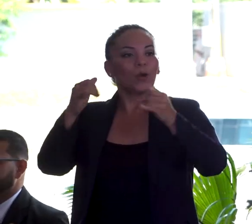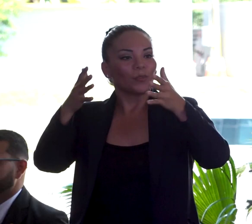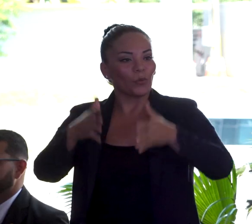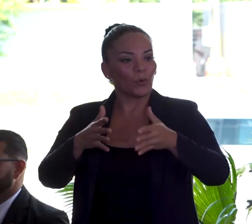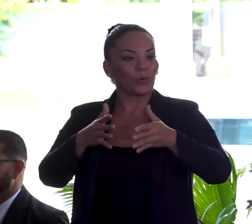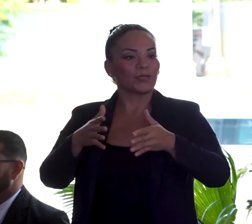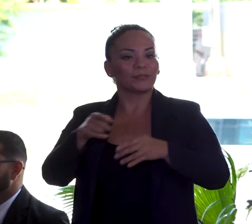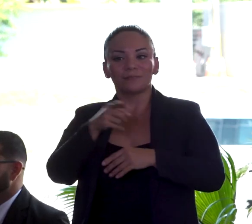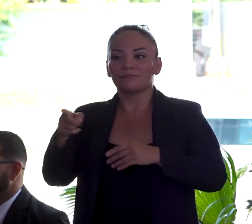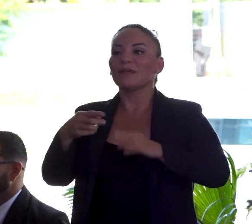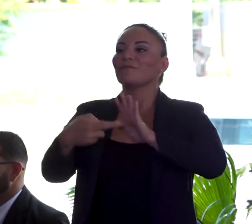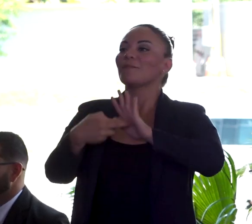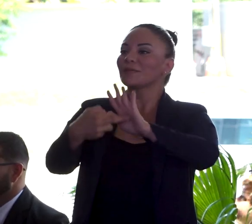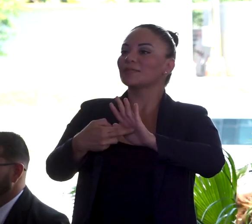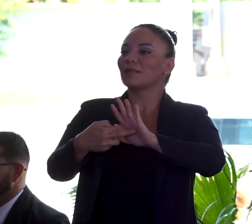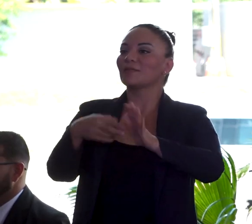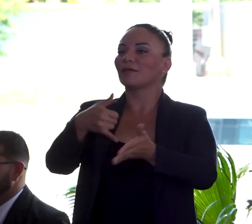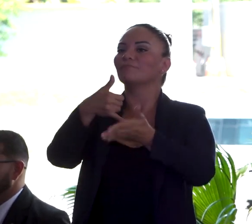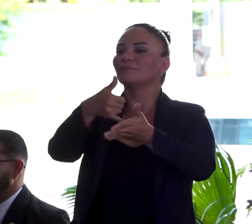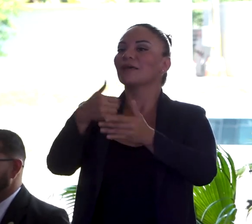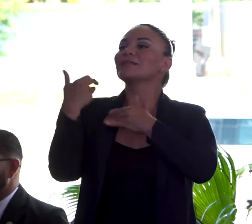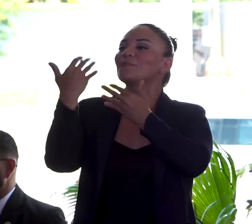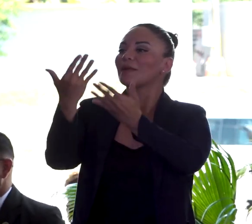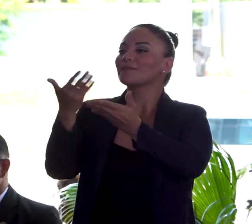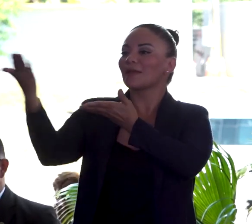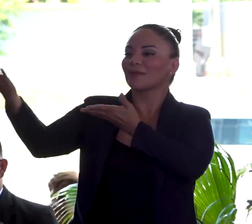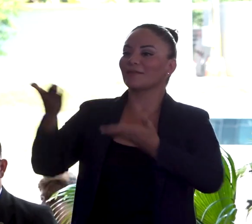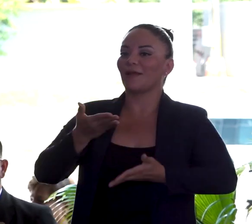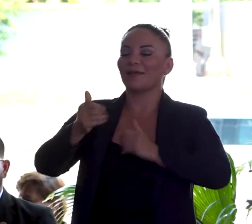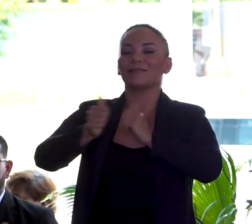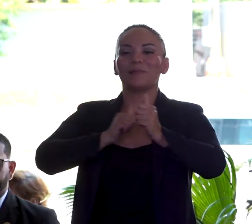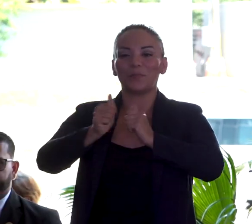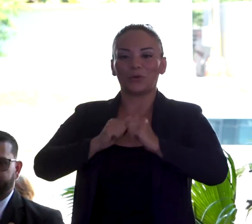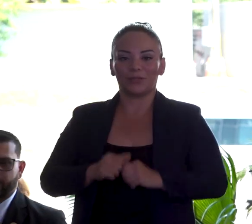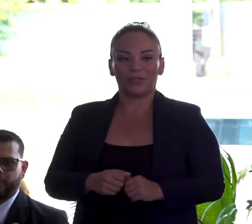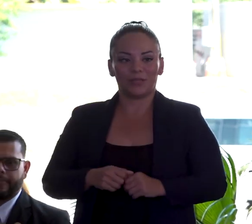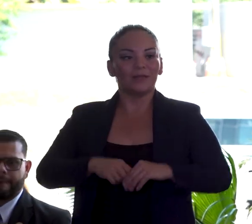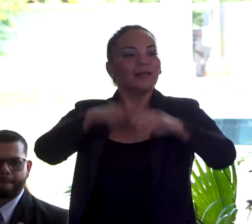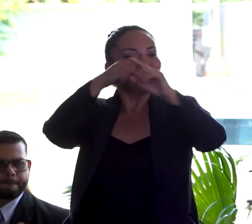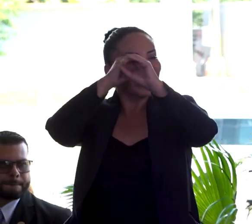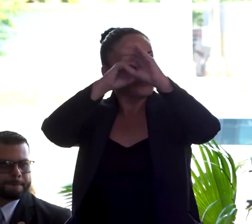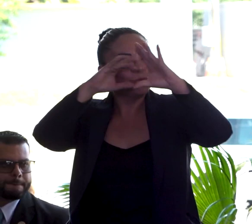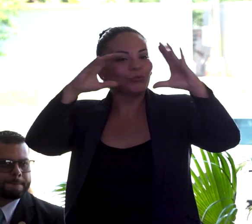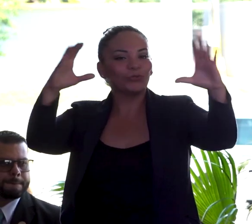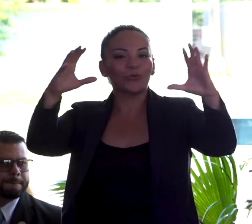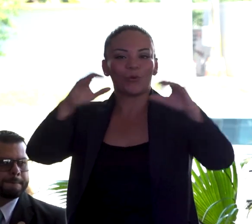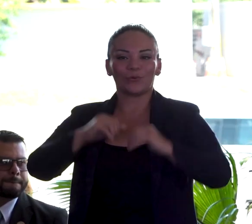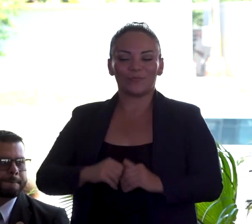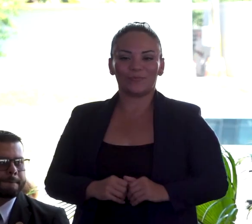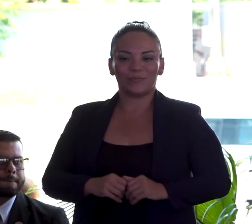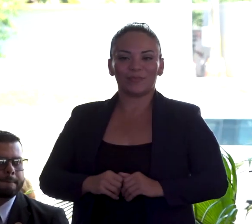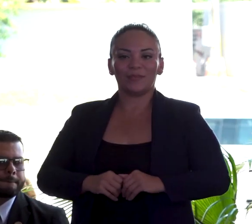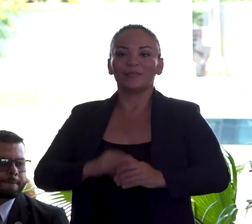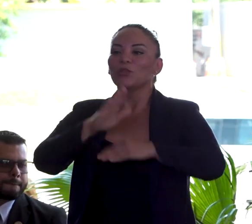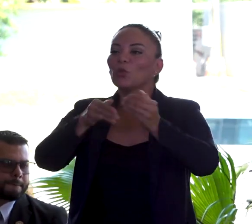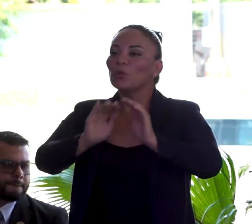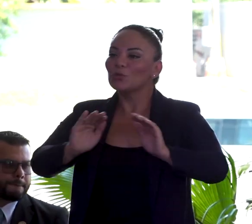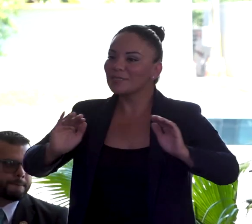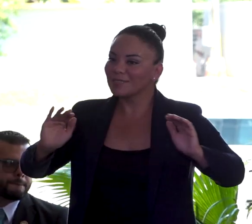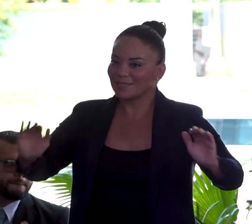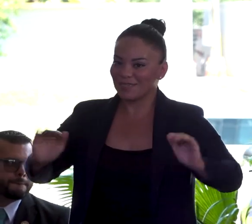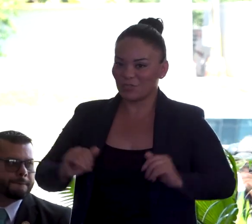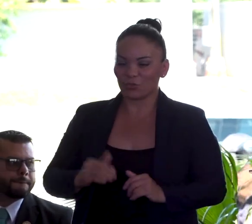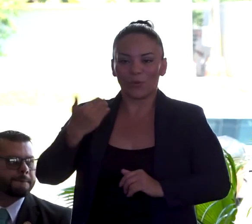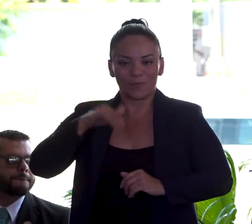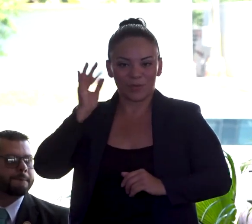representa la esperanza que nos trae el deporte, la ilusión de los niños y niñas